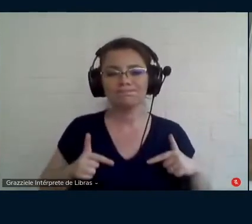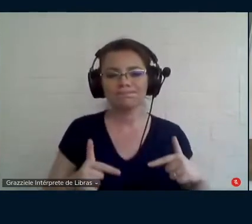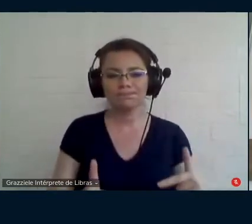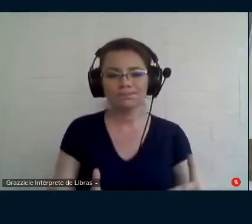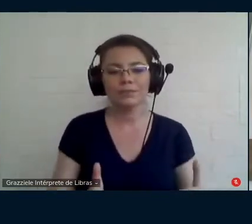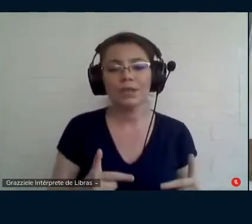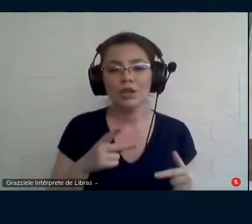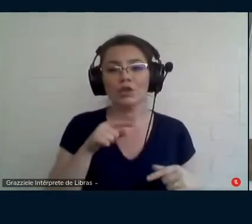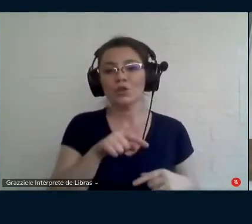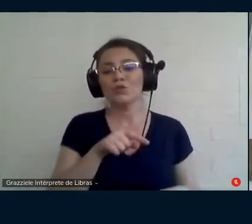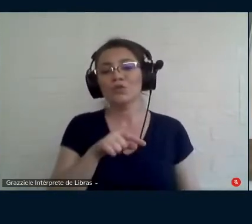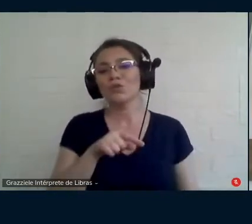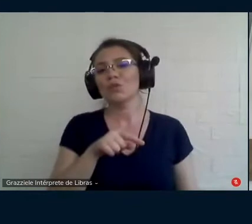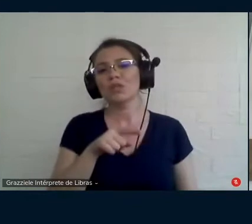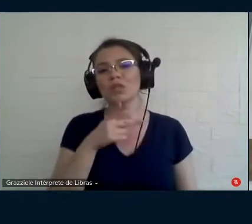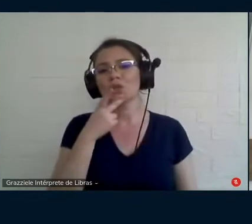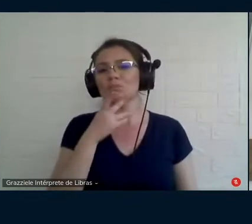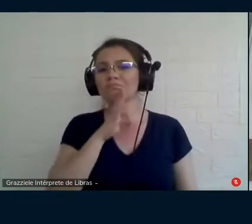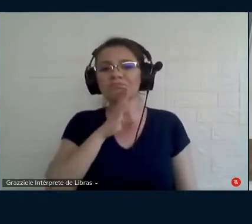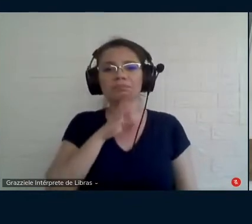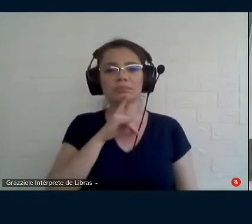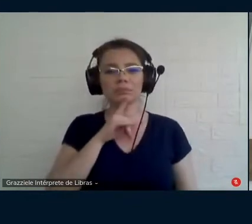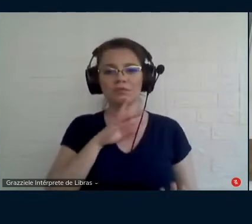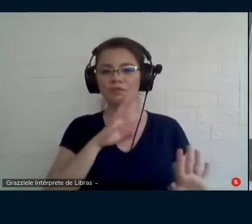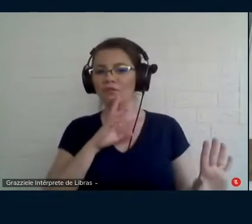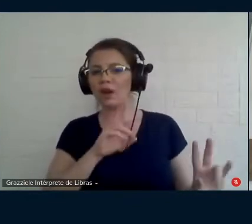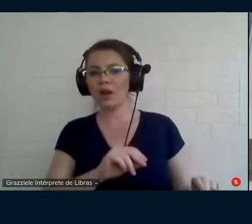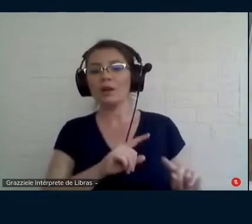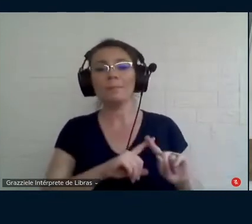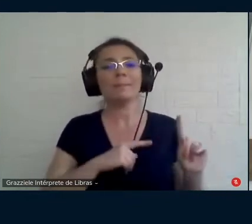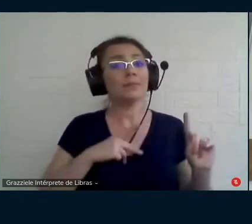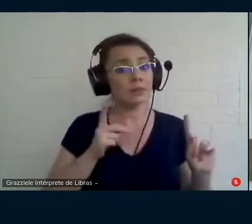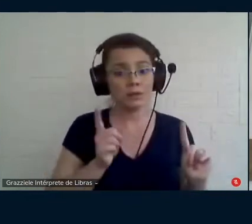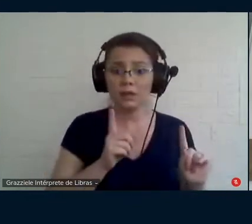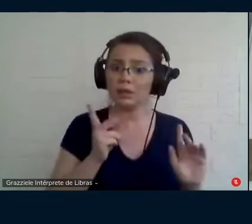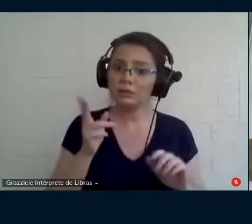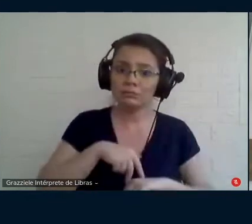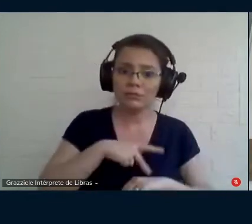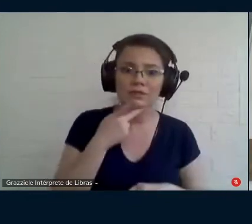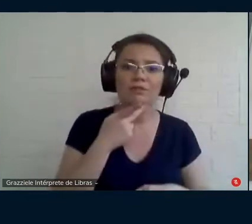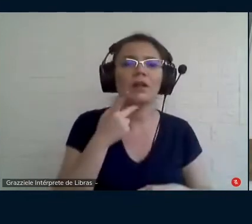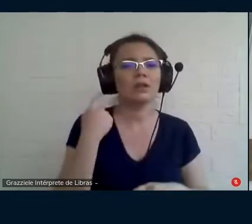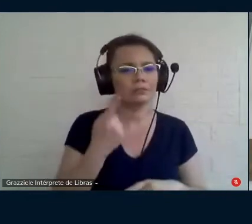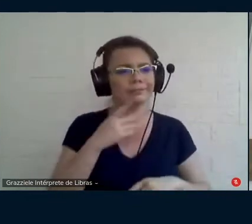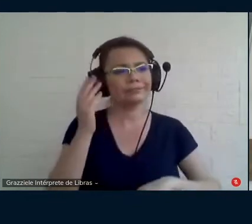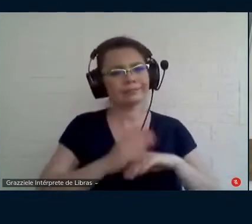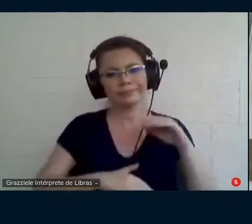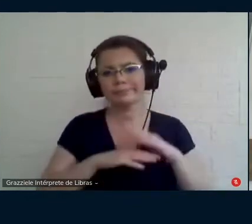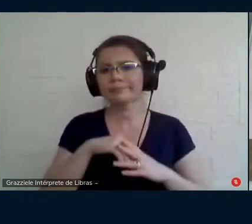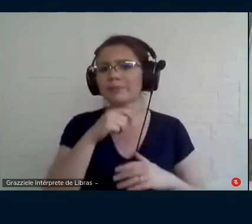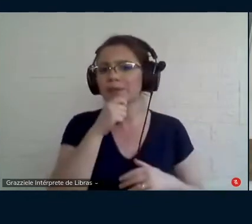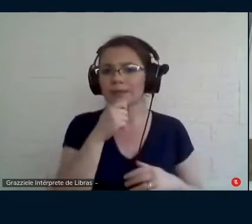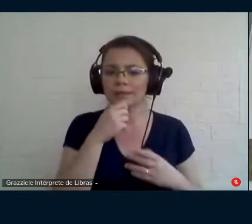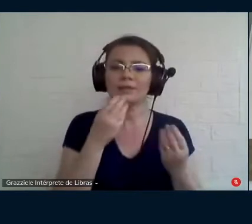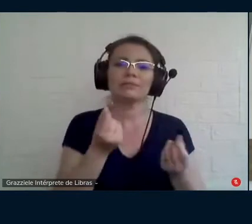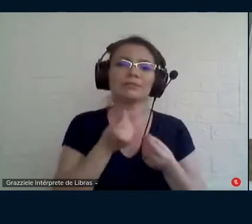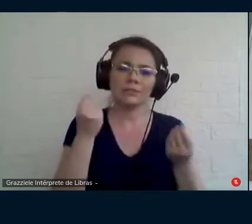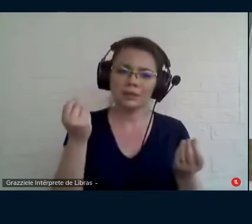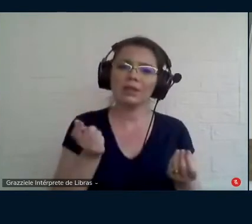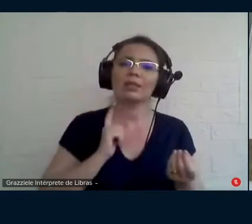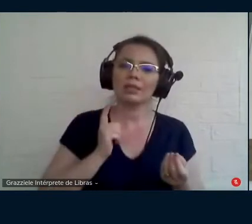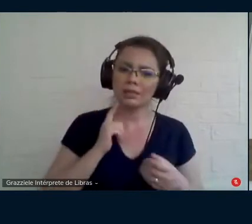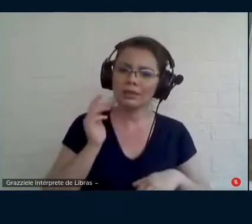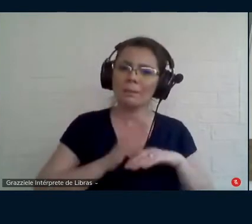furta a dizer que a gente sim tem ainda práticas né que são muito estudantes na relação